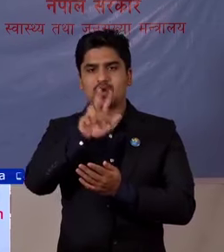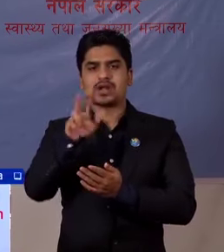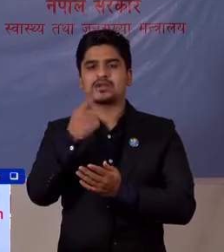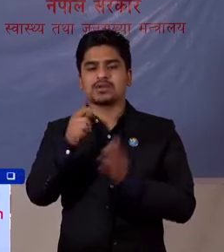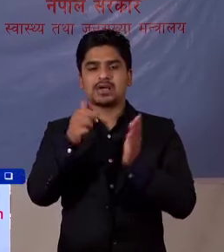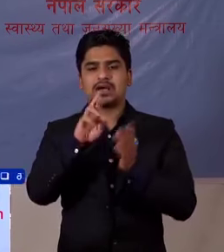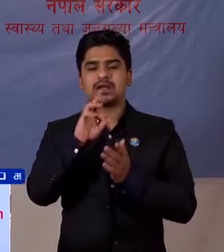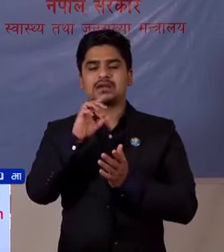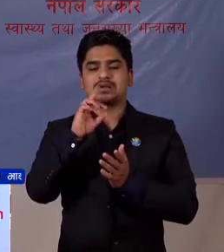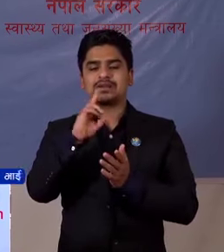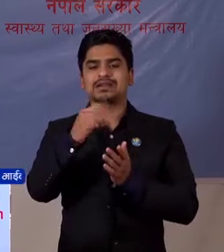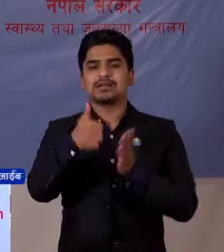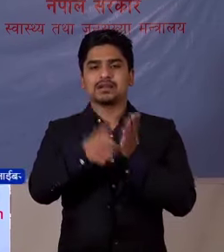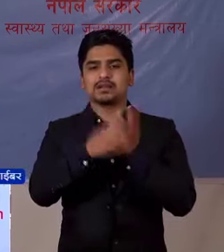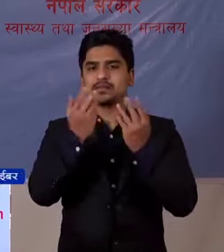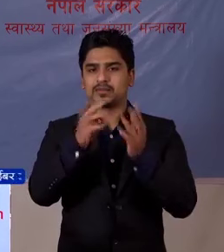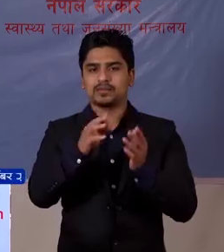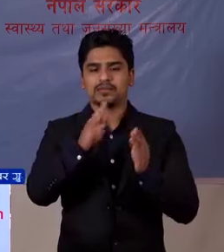का परिछेन अरू बाया छन।